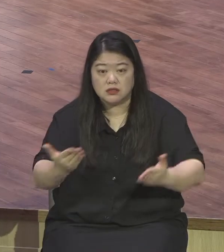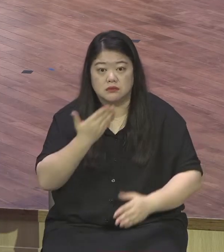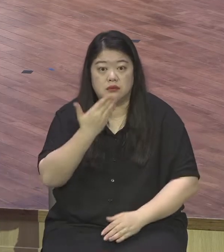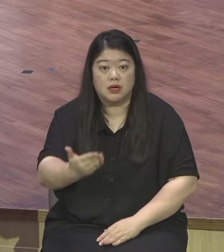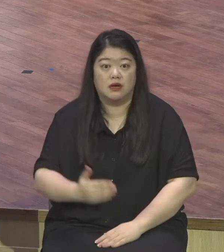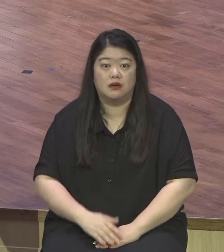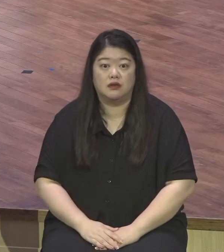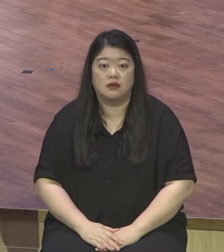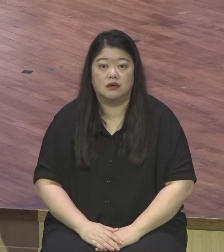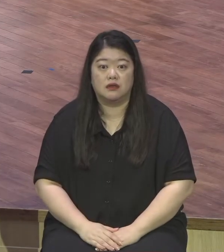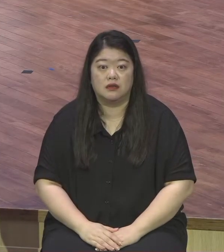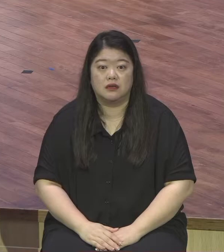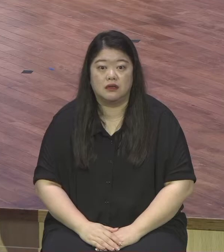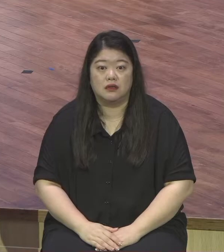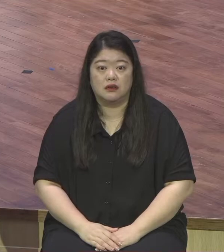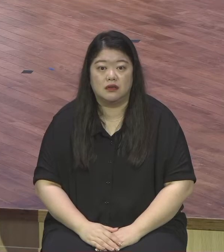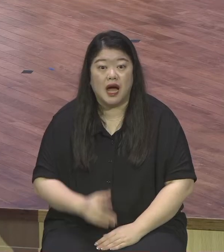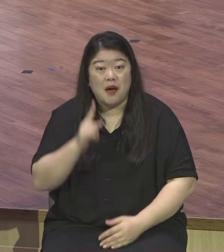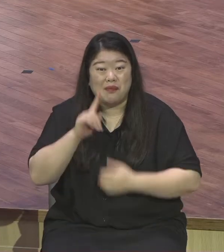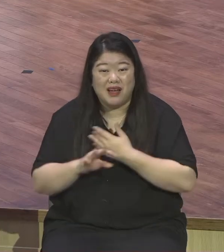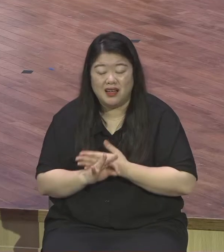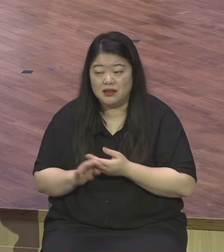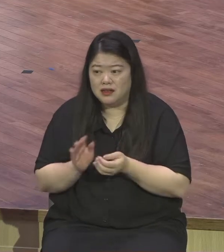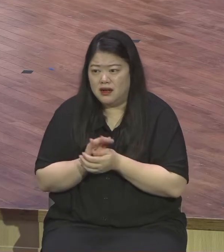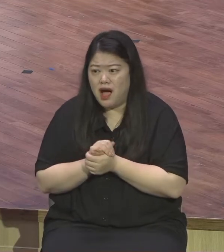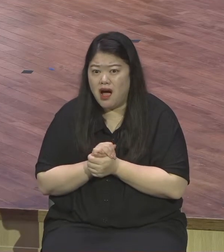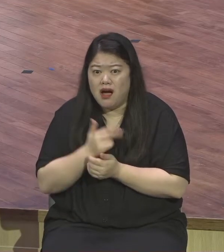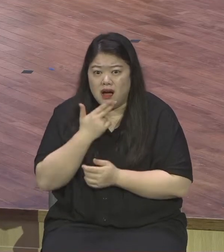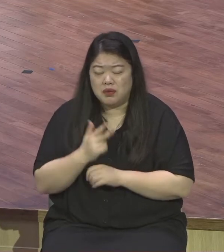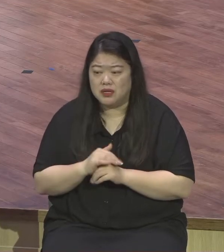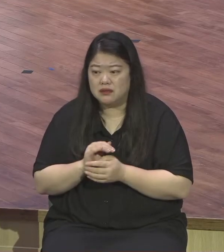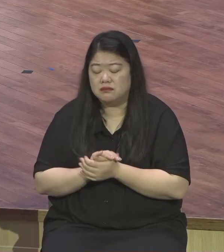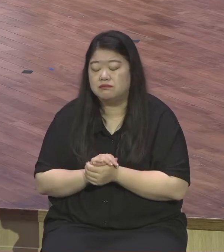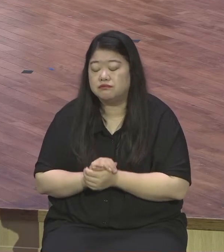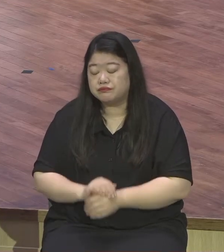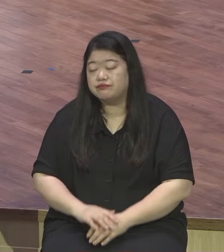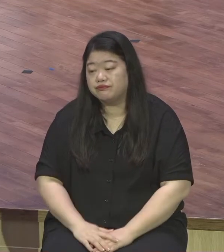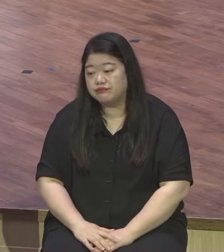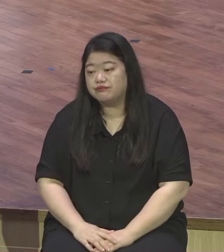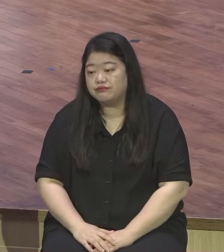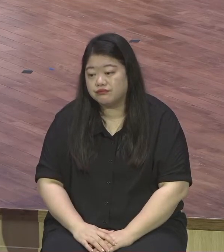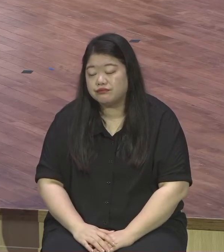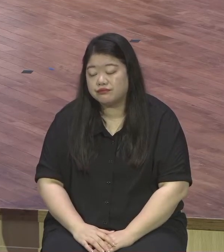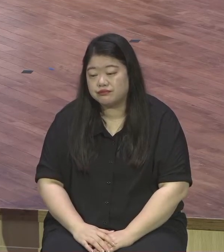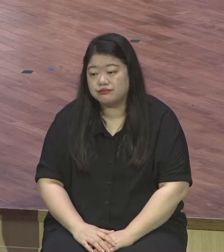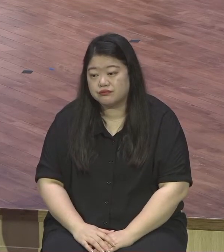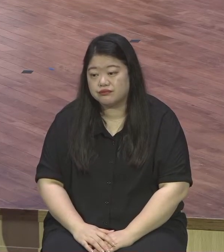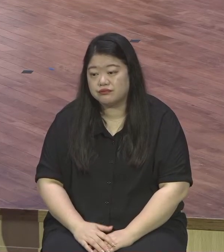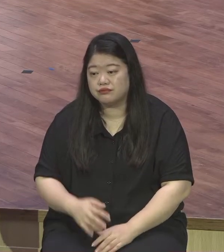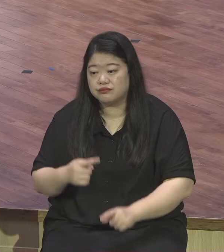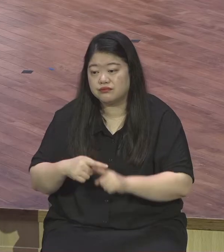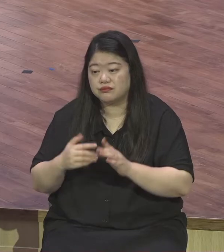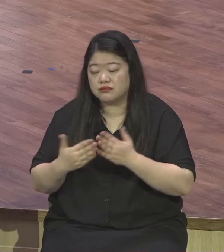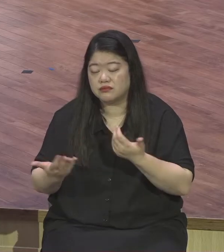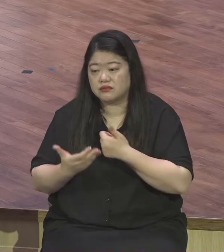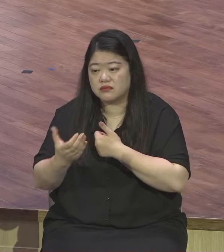상태에 그걸 점검하죠 이 땅에서 가장 강력한 교회는 이렇게 보금적 감동으로 충만한